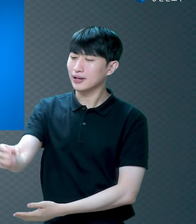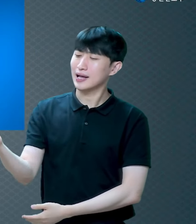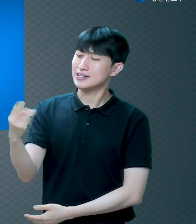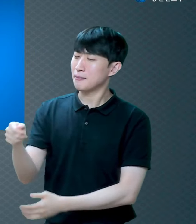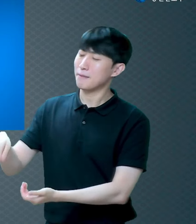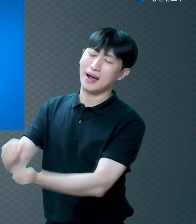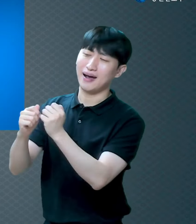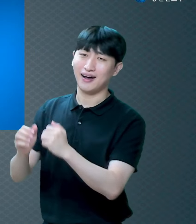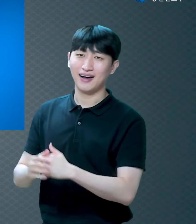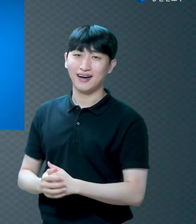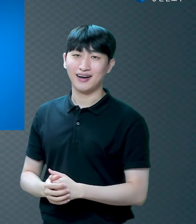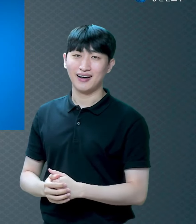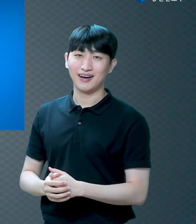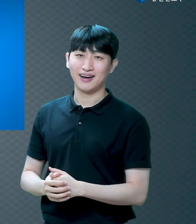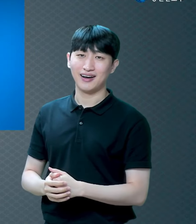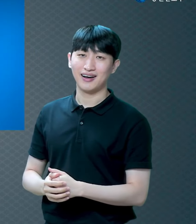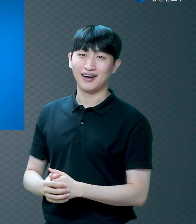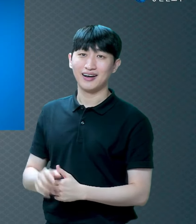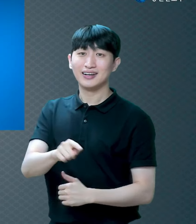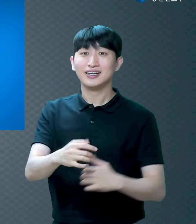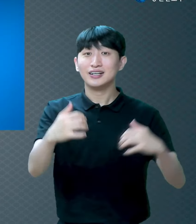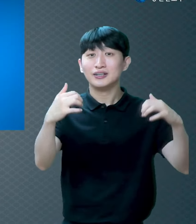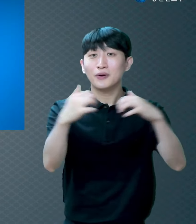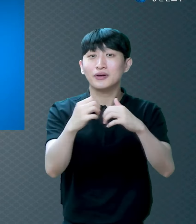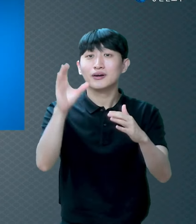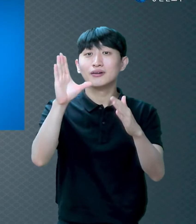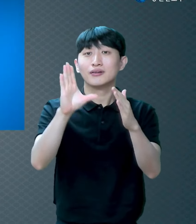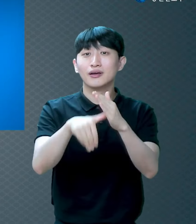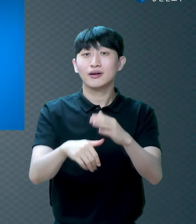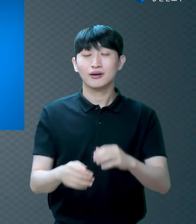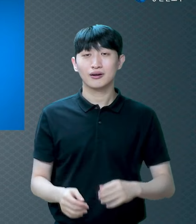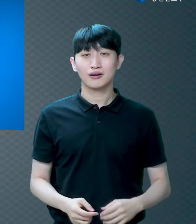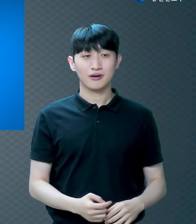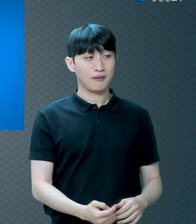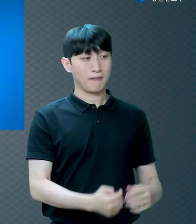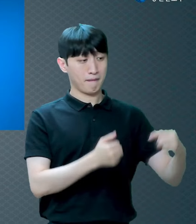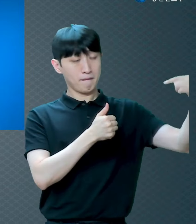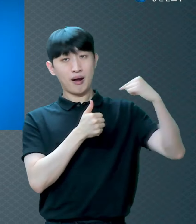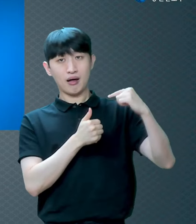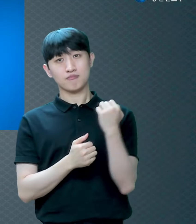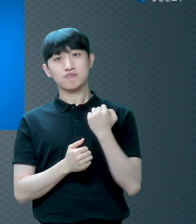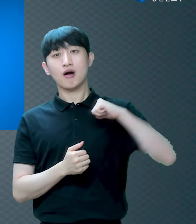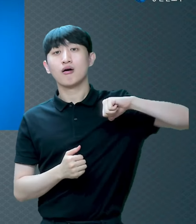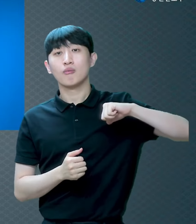그런데 전쟁 시에는요 불복종이면 그냥 총살입니다